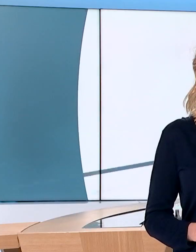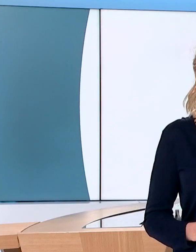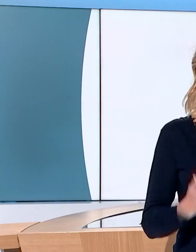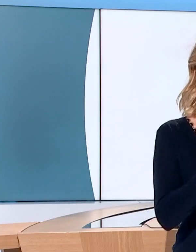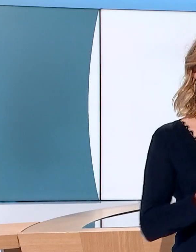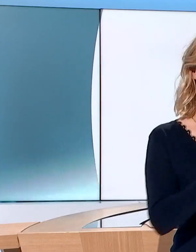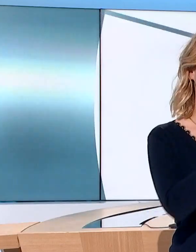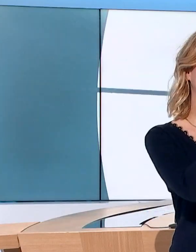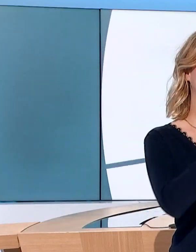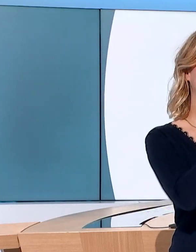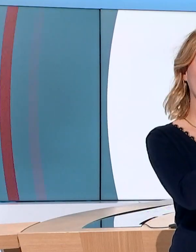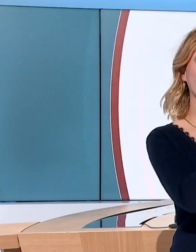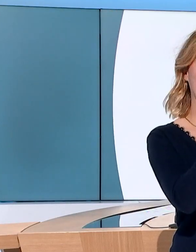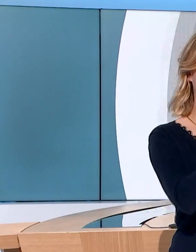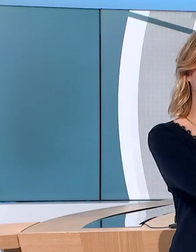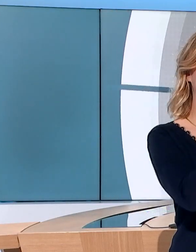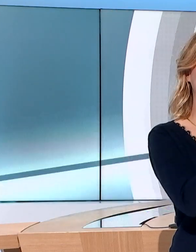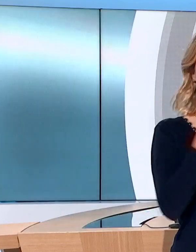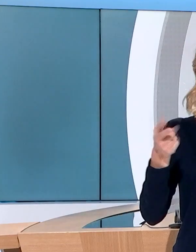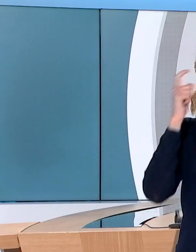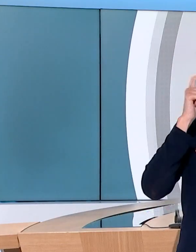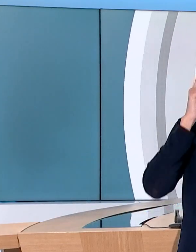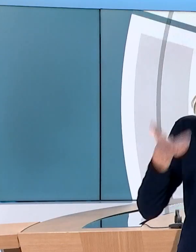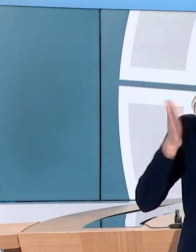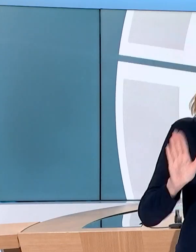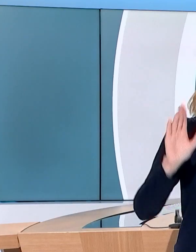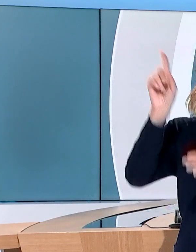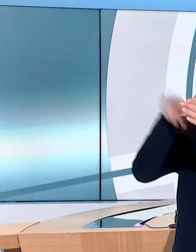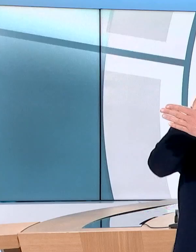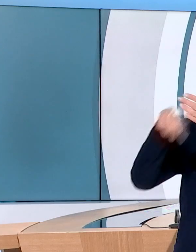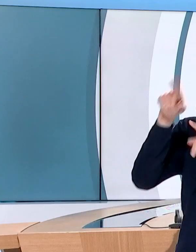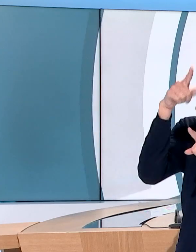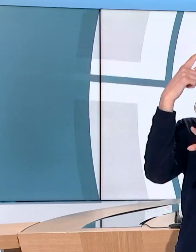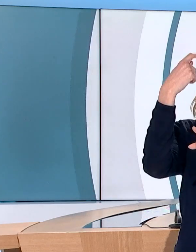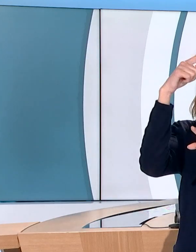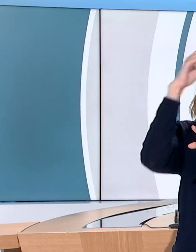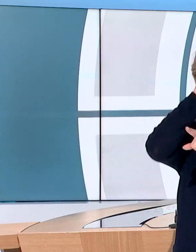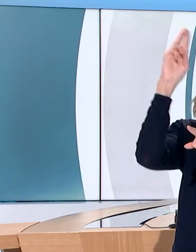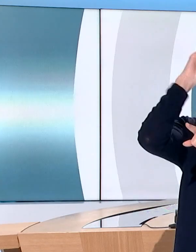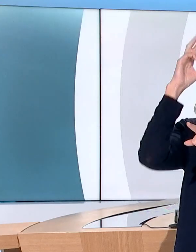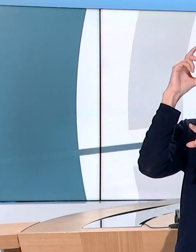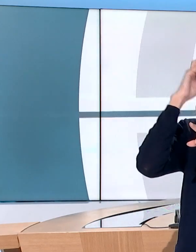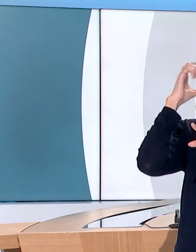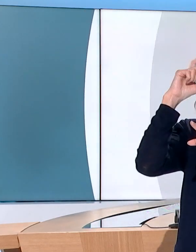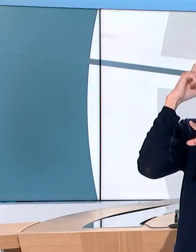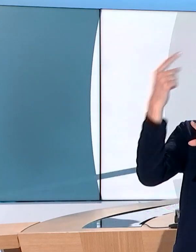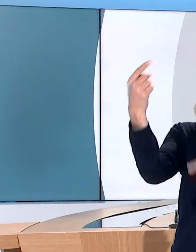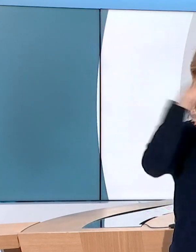La situation sociale en France a poussé le président de la République à annuler la visite du roi Charles III. À Bordeaux, où le couple royal